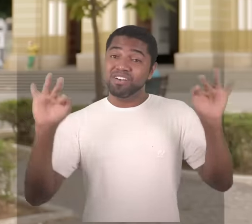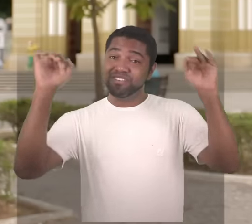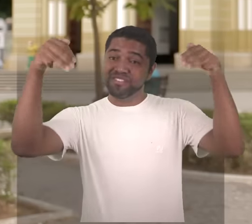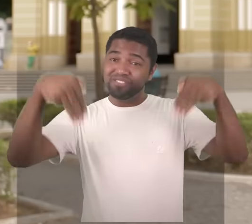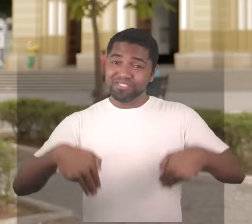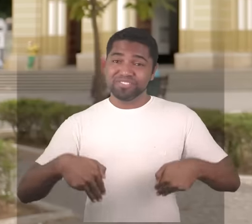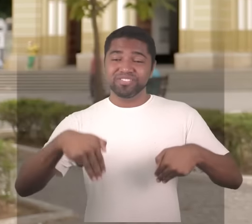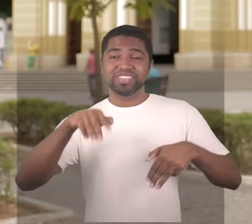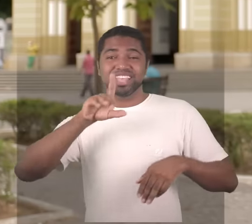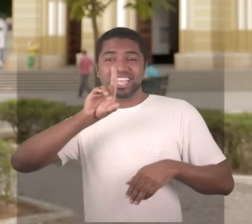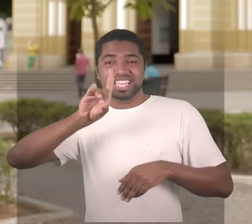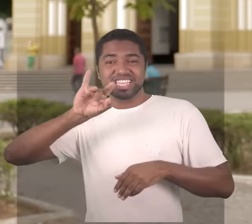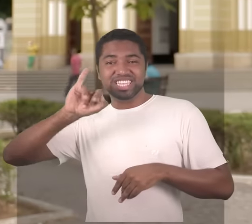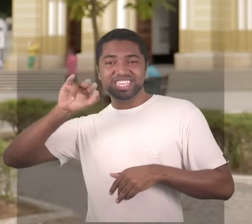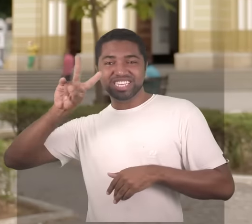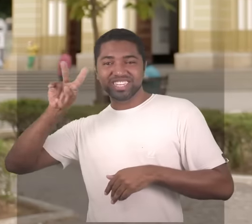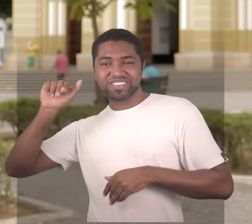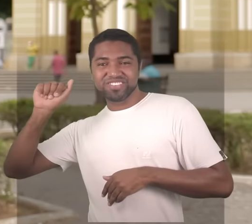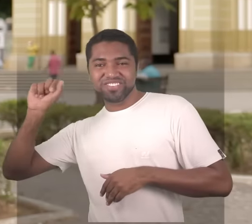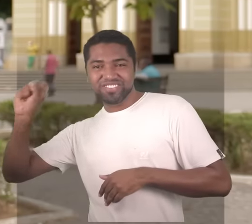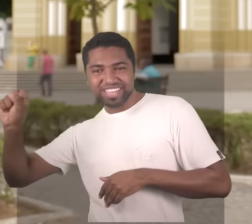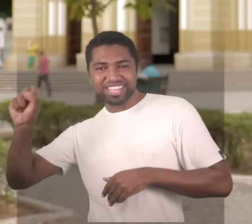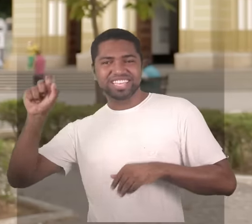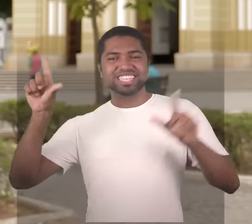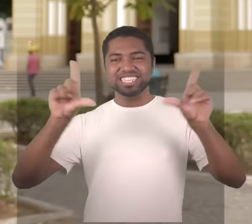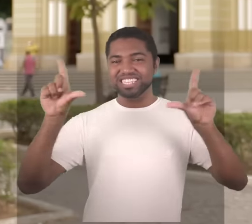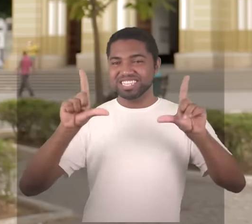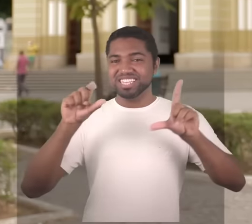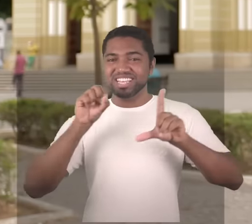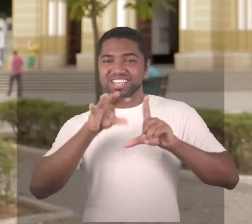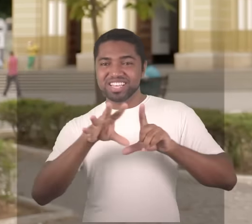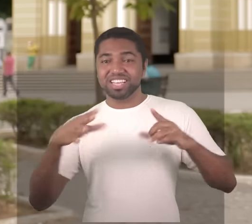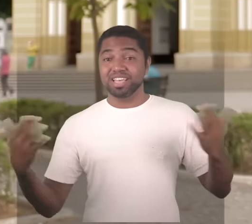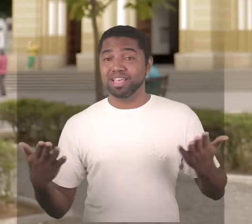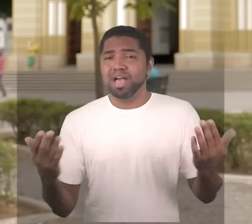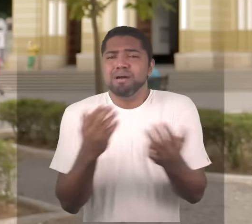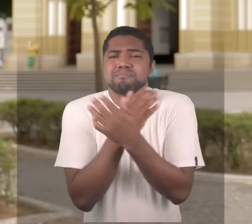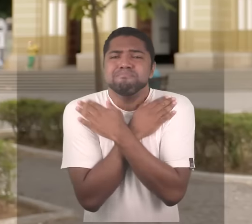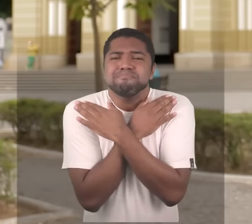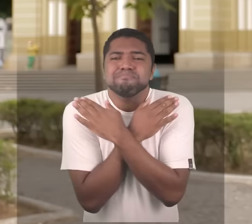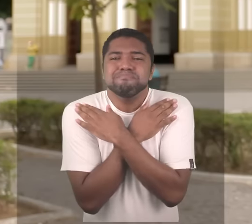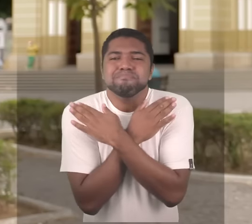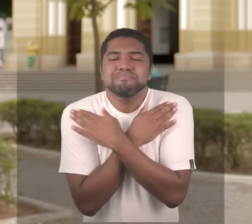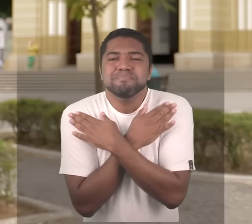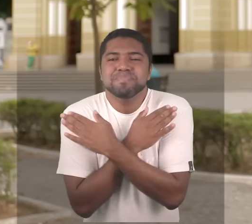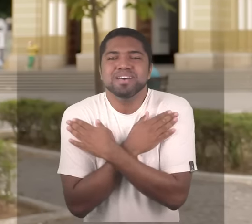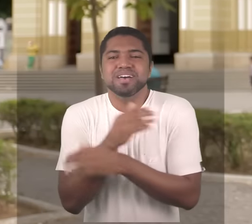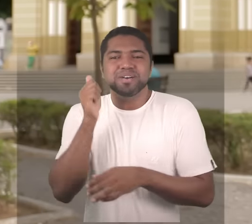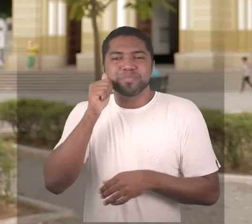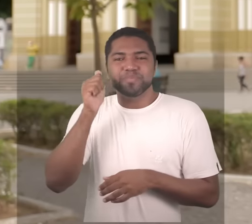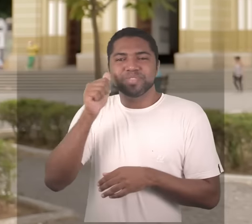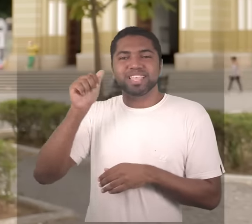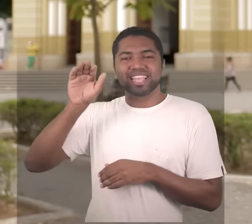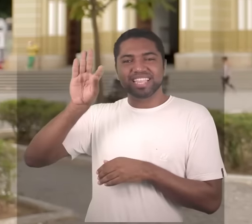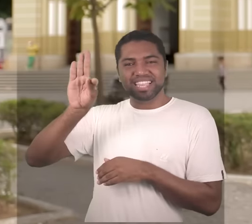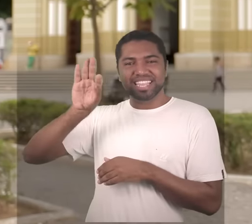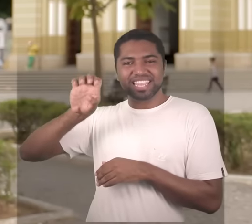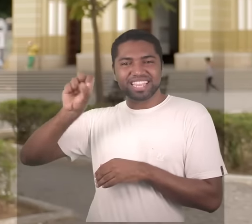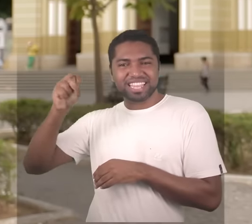Divas e Eles mas eu quero deixar um abraço pra minha madrinha aqui do programa Tessa Damasceno que está lançando o seu